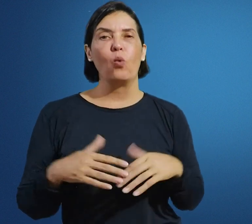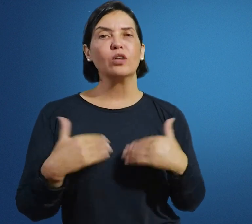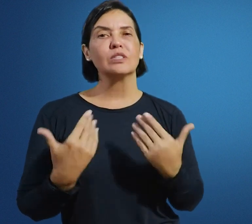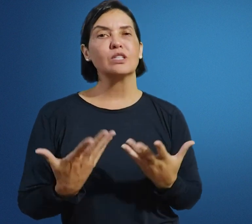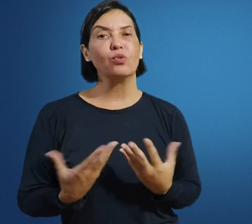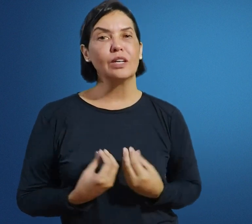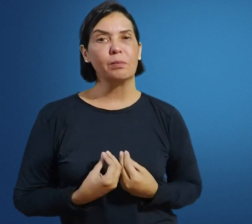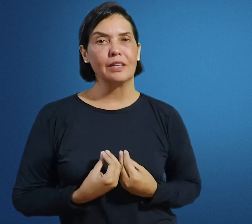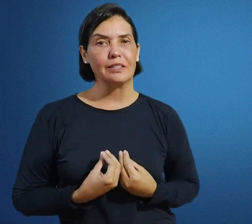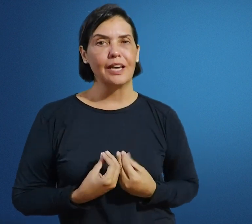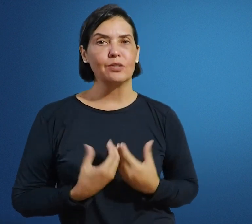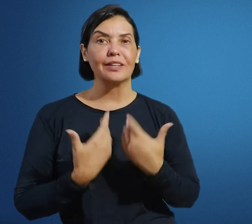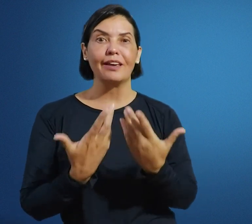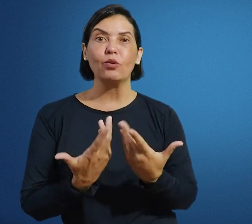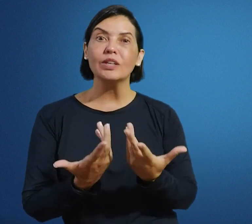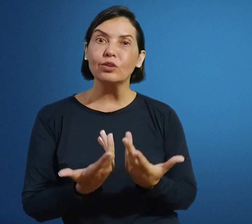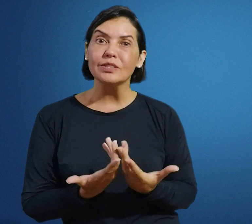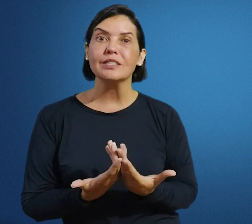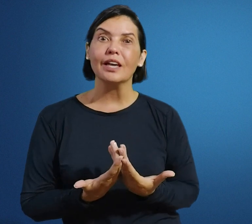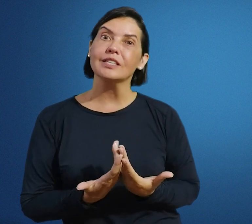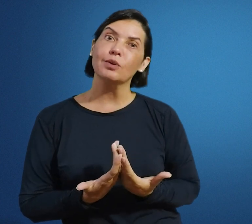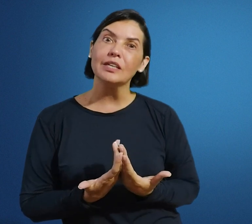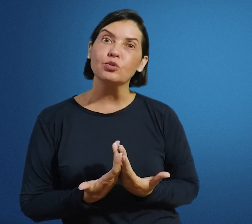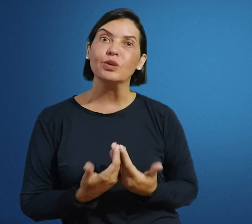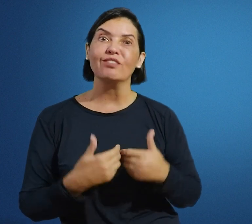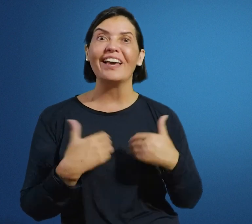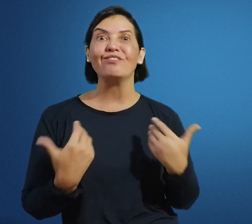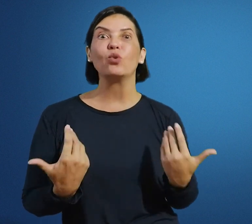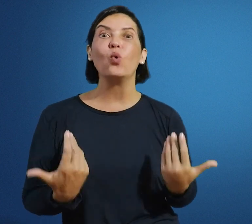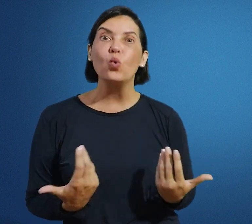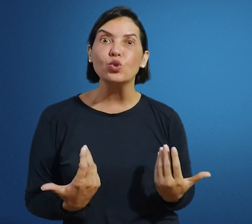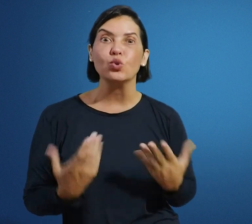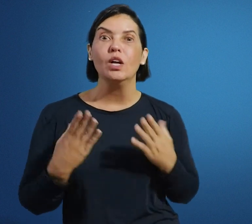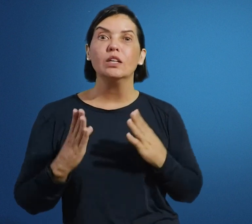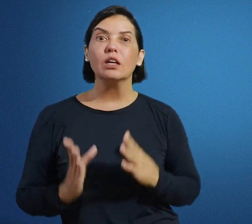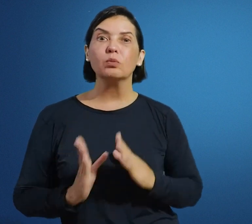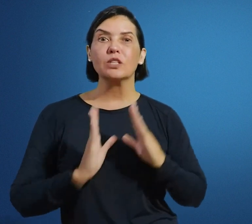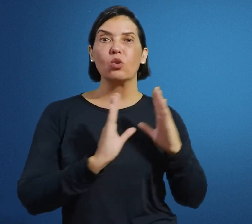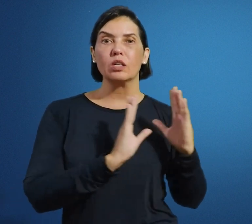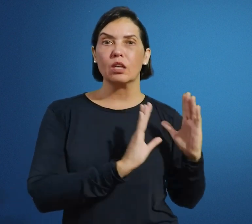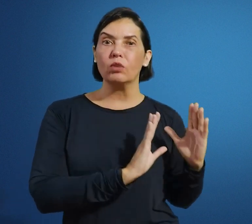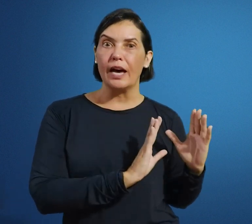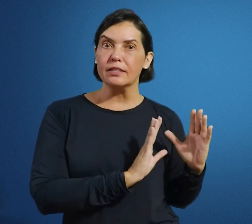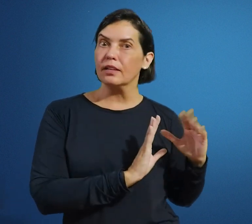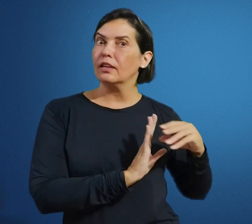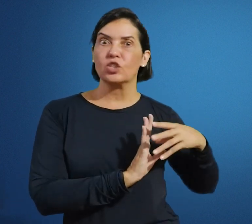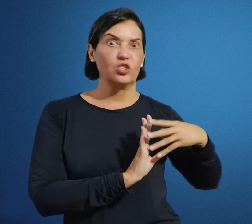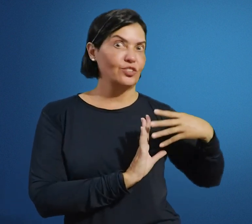Quando vocês forem aprender sinais, eu até oriento vocês em relação a isso, porque vai haver concurso, tanto para escolas regulares, que a gente já